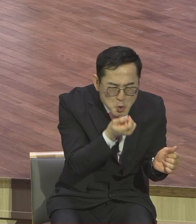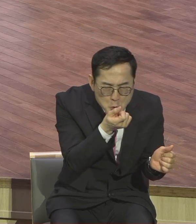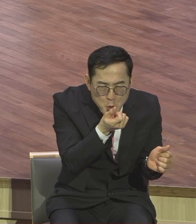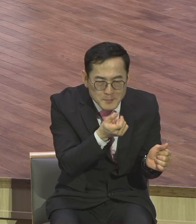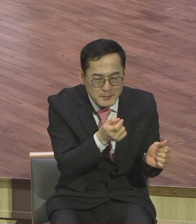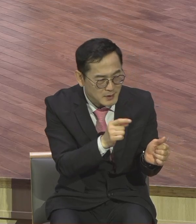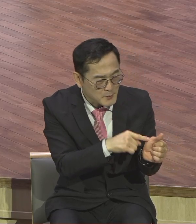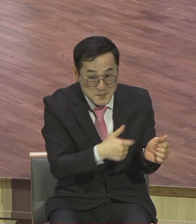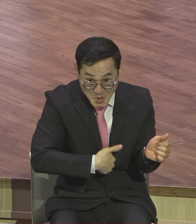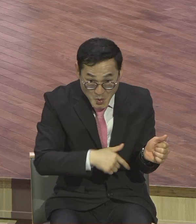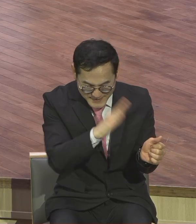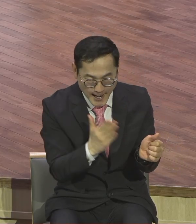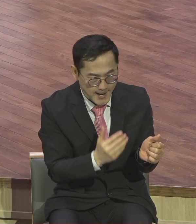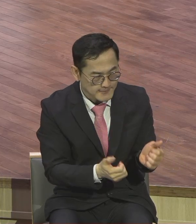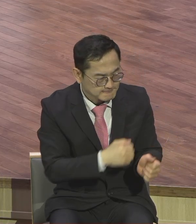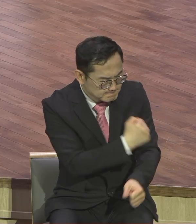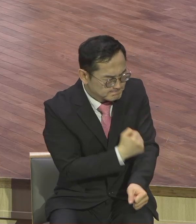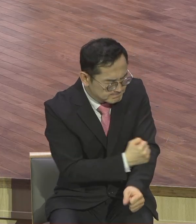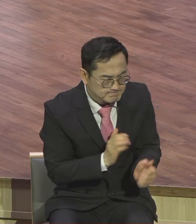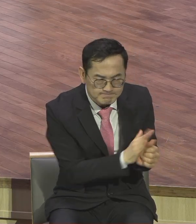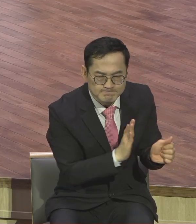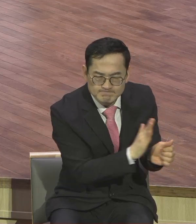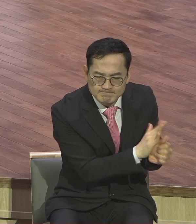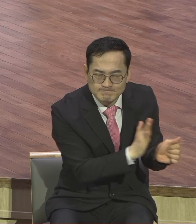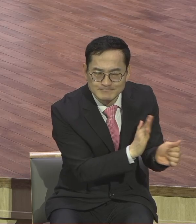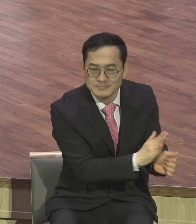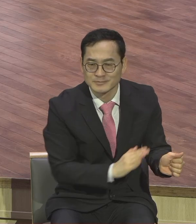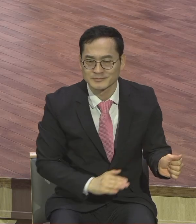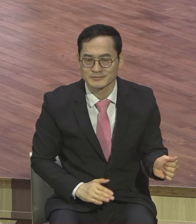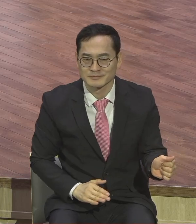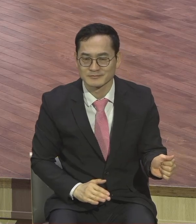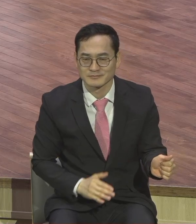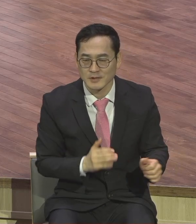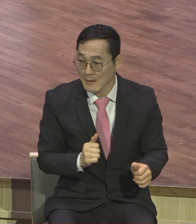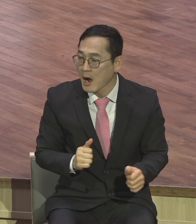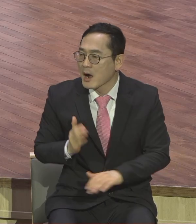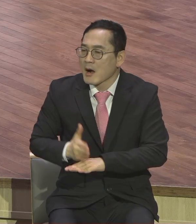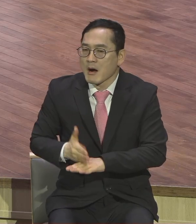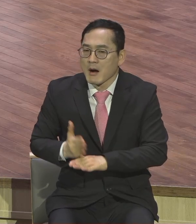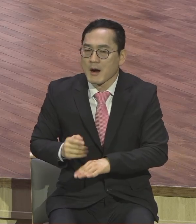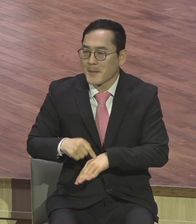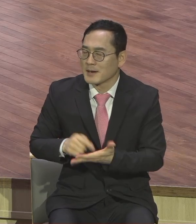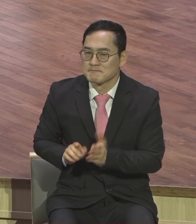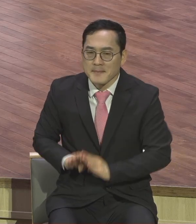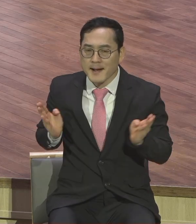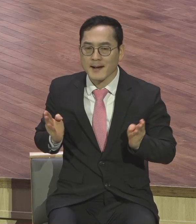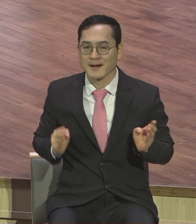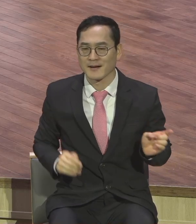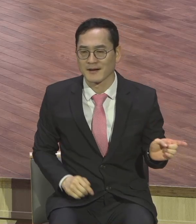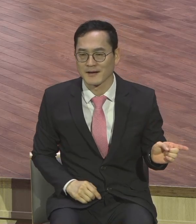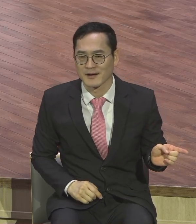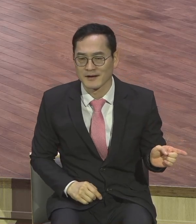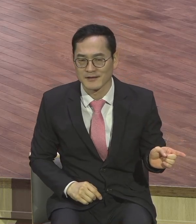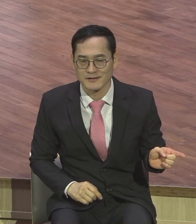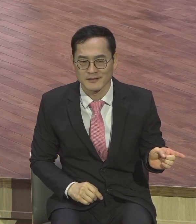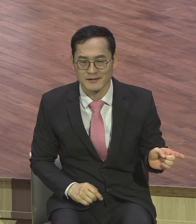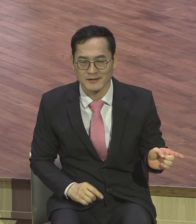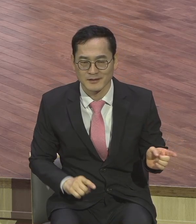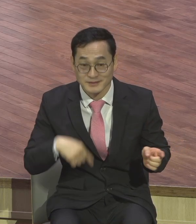통해서 태신자가 복음을 받을 수도 마음이 확 열릴 수 있다 마음이 열릴 수 있다 마음이 열릴 수 있도록 그 다음 단계 5단계가